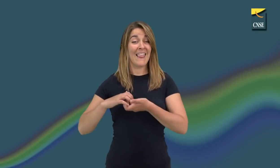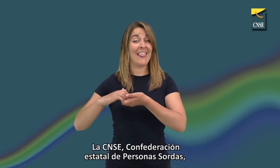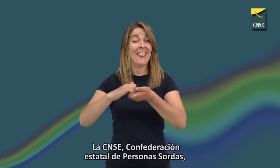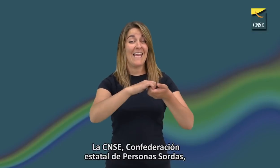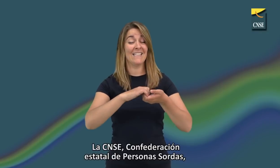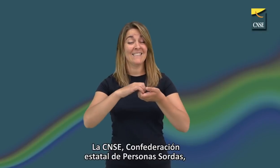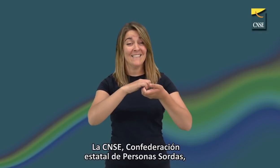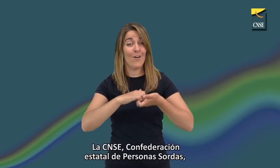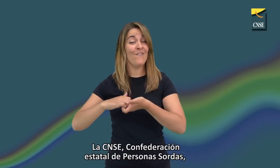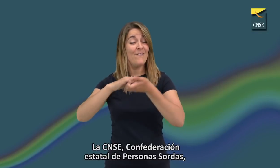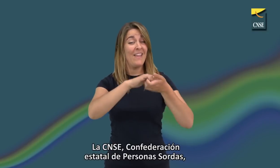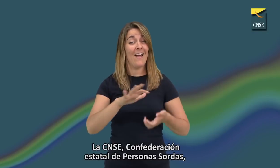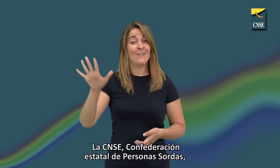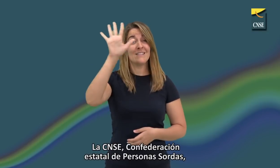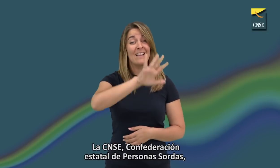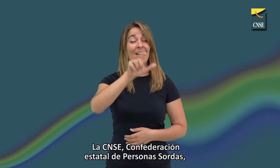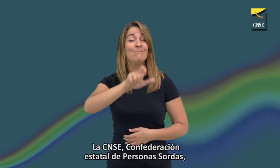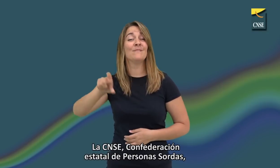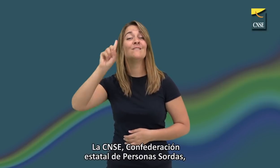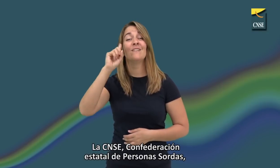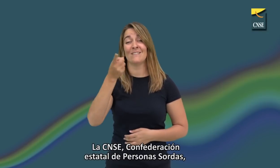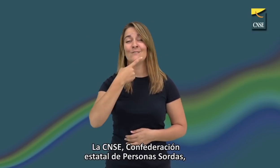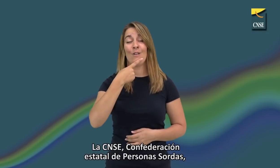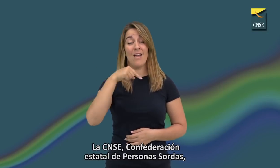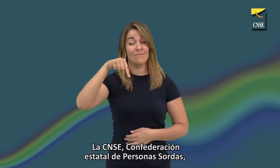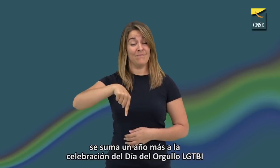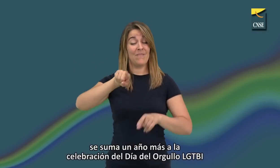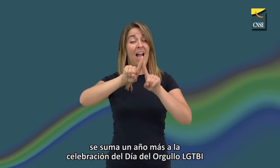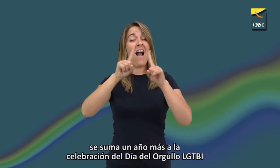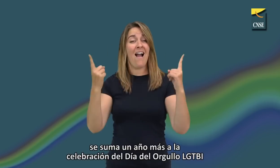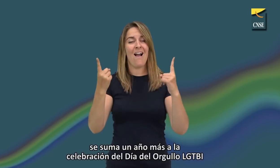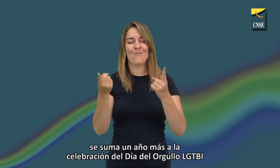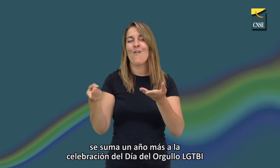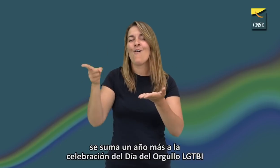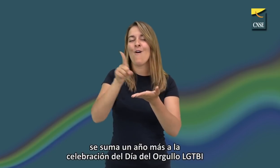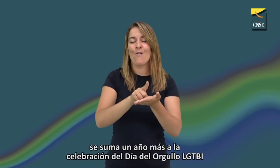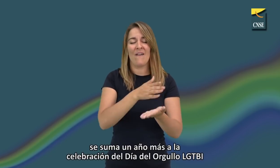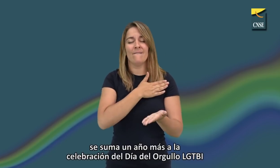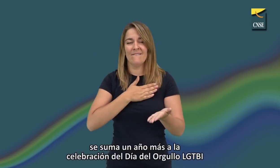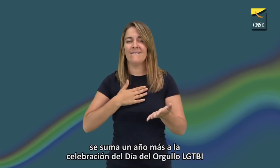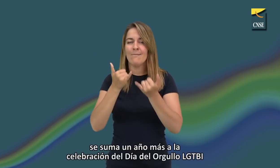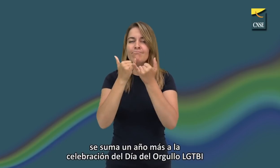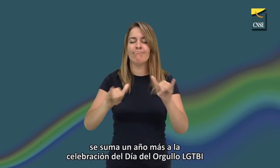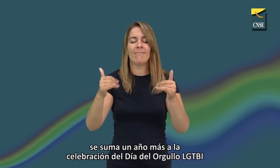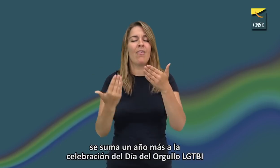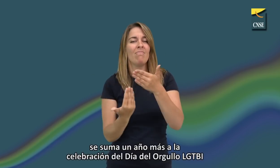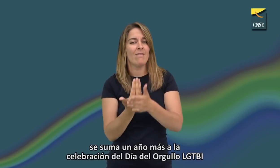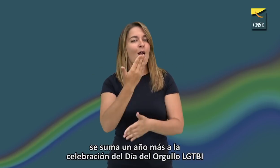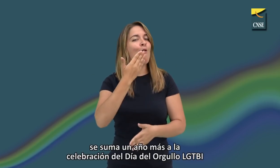La CNSE, Confederación Estatal de Personas Sordas, se suma un año más a la celebración del Día del